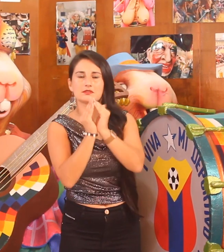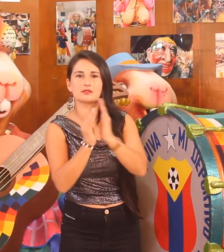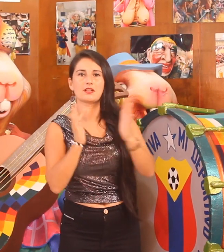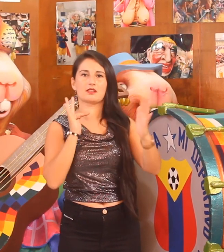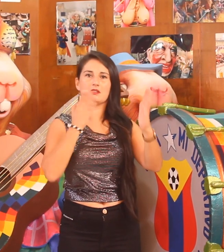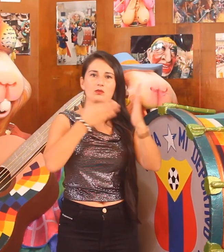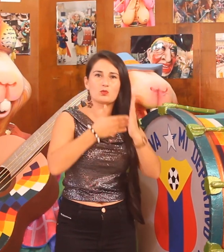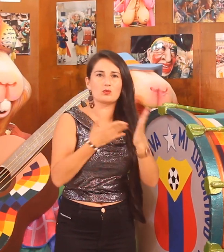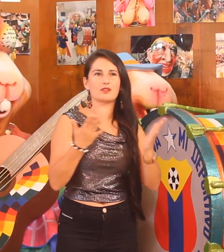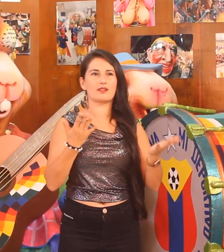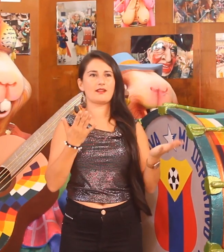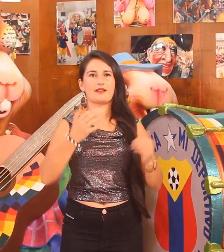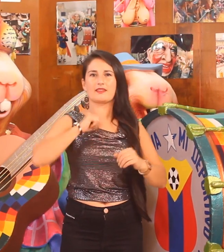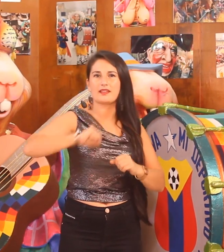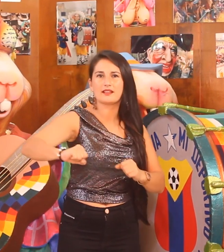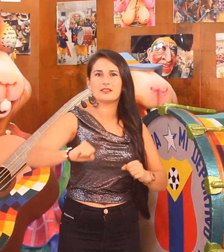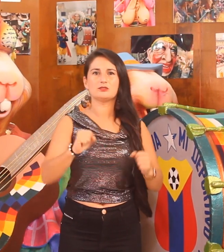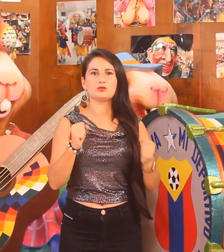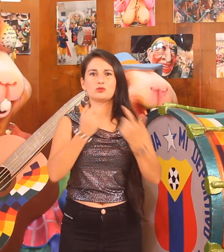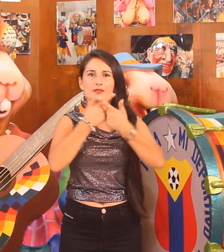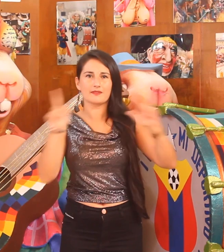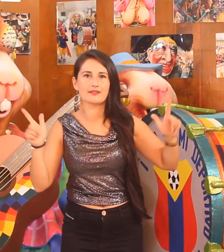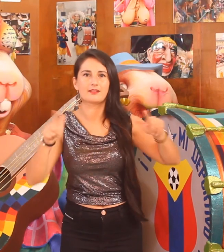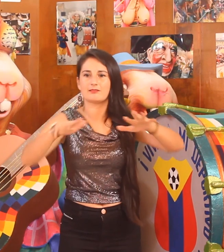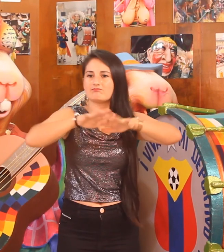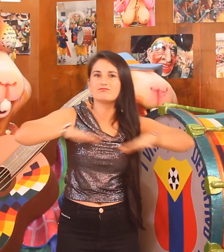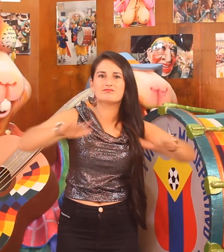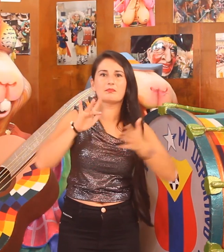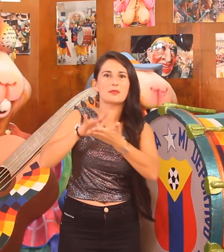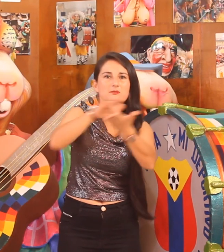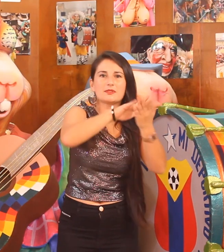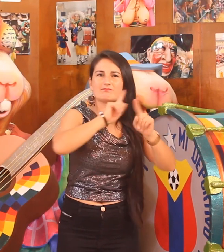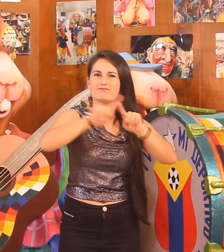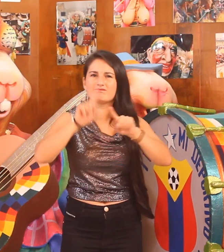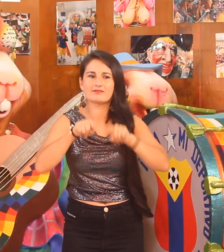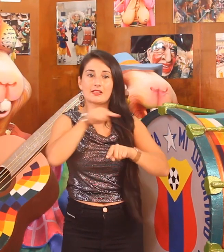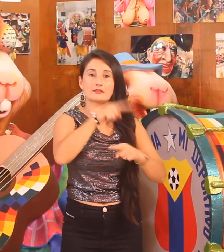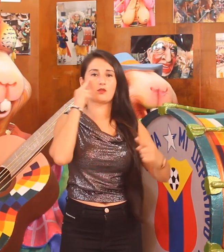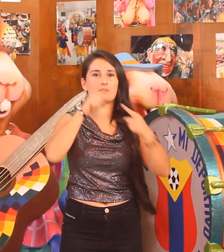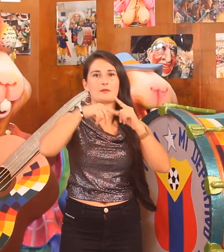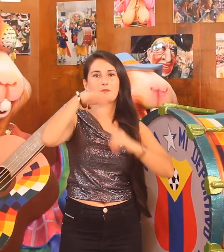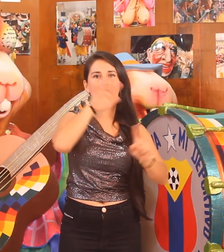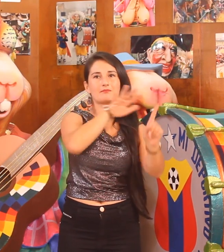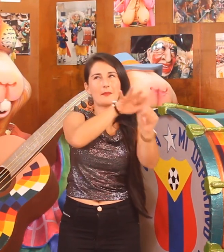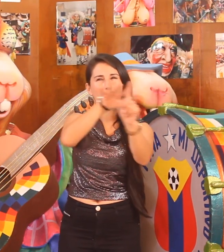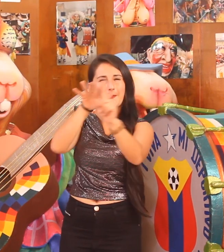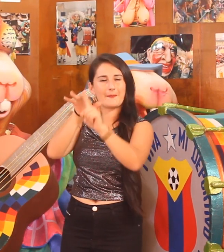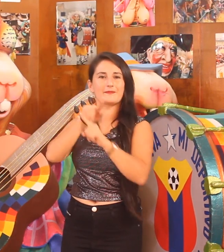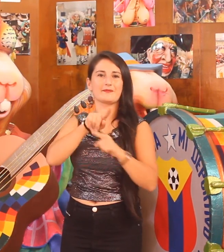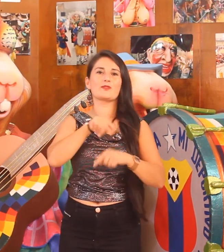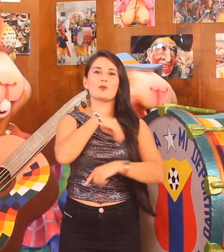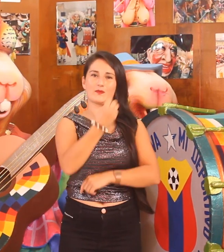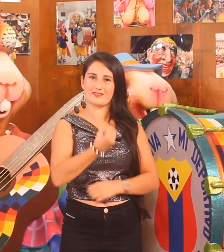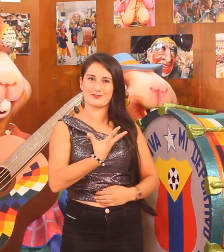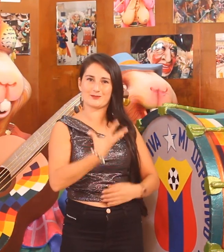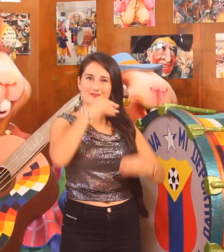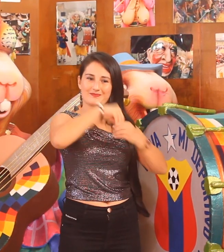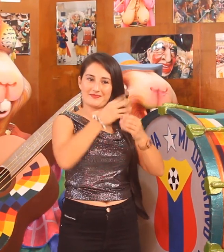participación en diversos espacios para generar incidencia desde el Comité Feminista de JuvenSor. También proporcionamos